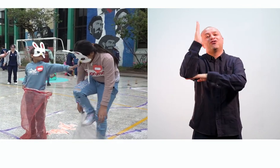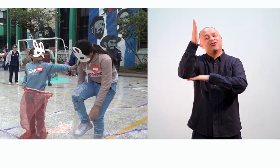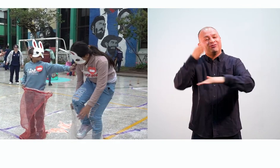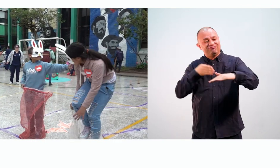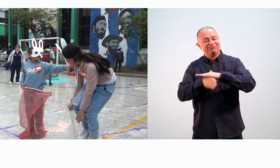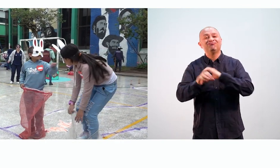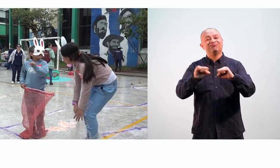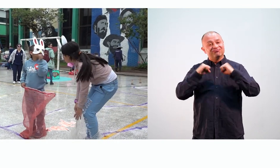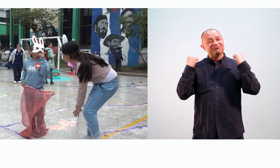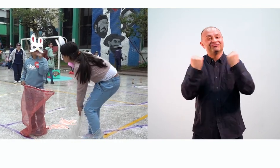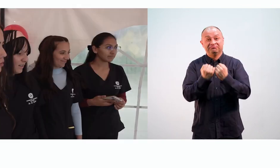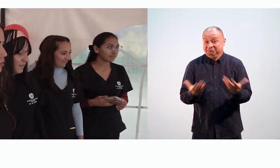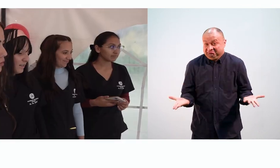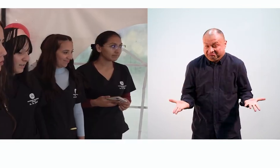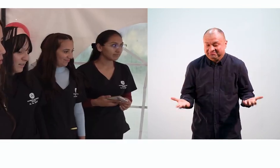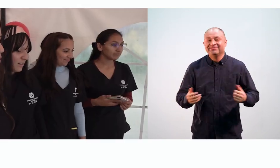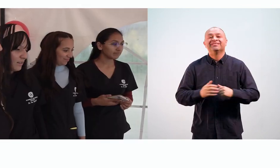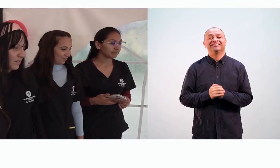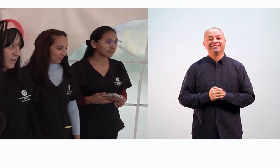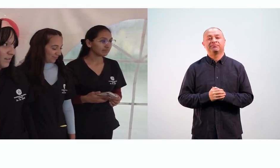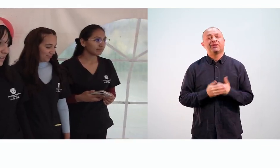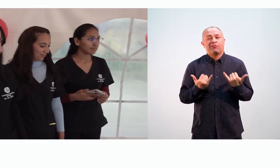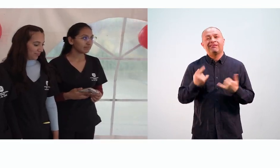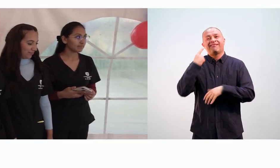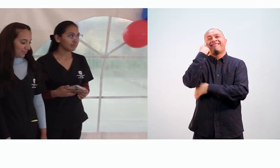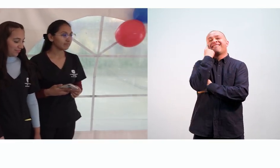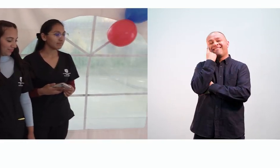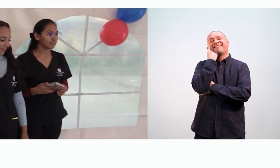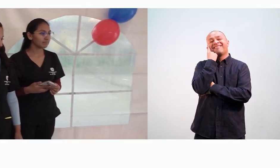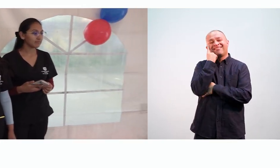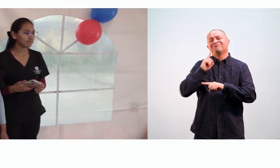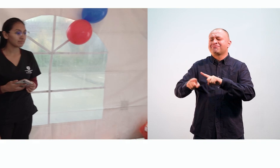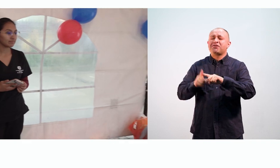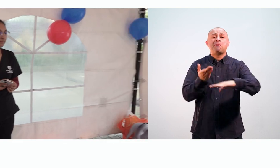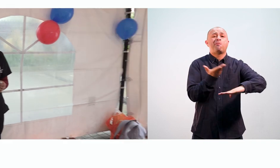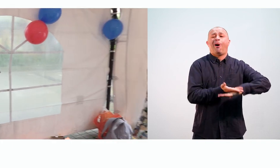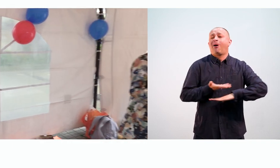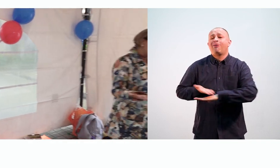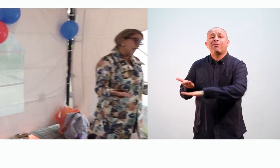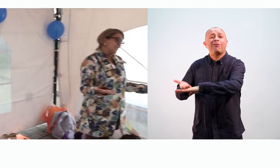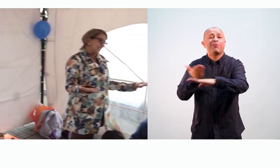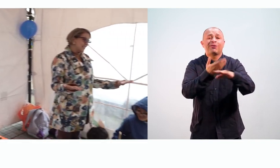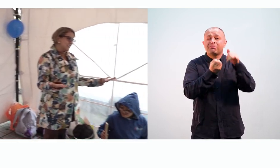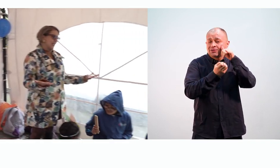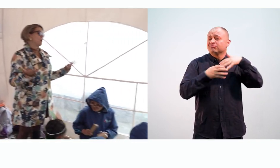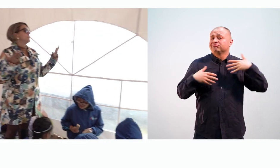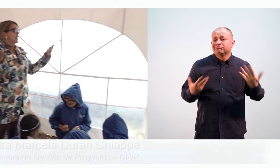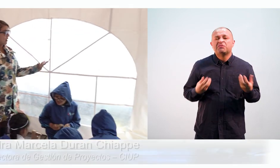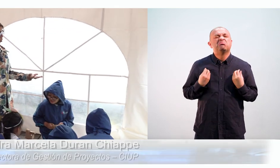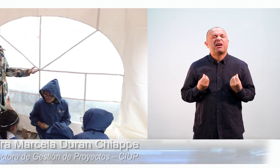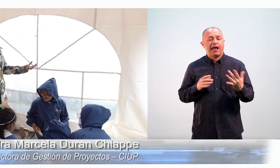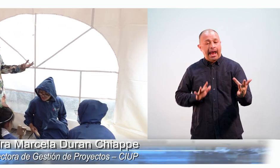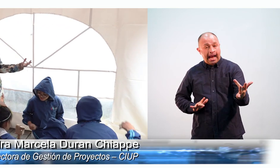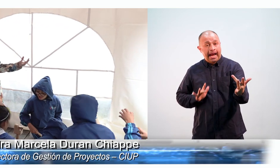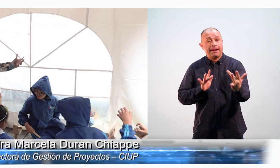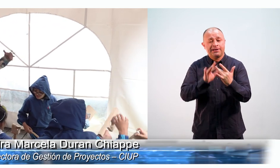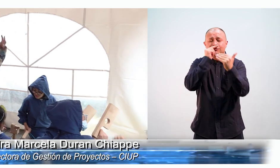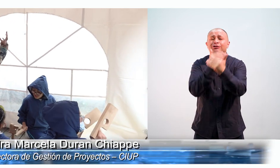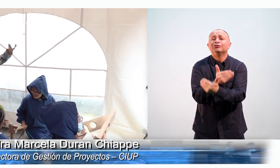Y es fundamental como podemos pensarnos diferentes propuestas pedagógicas para